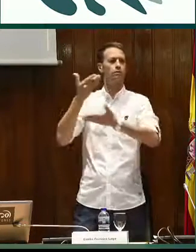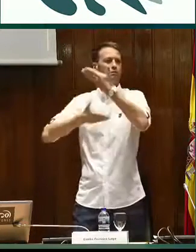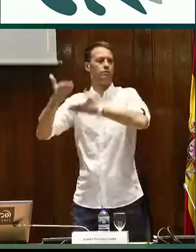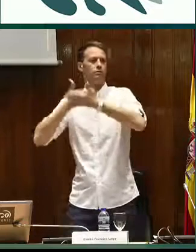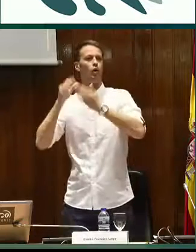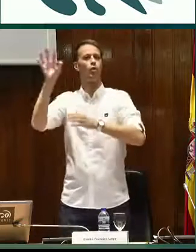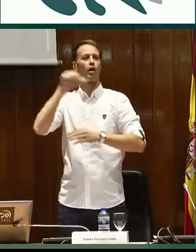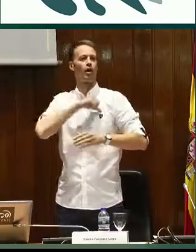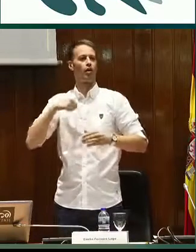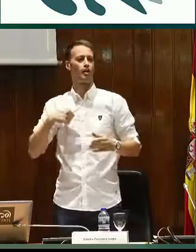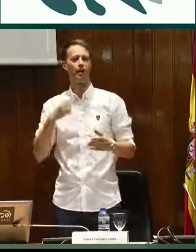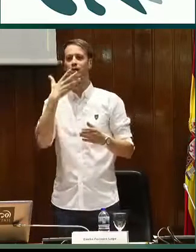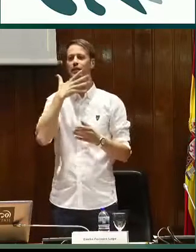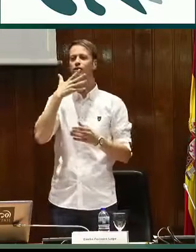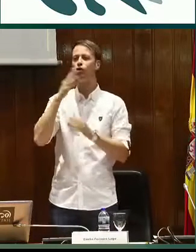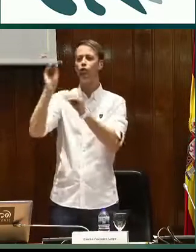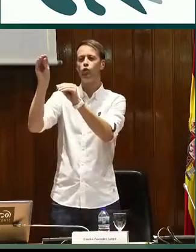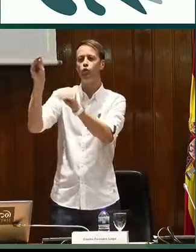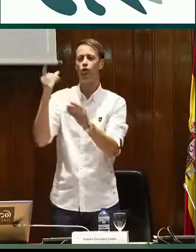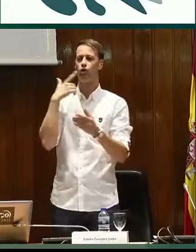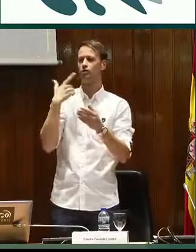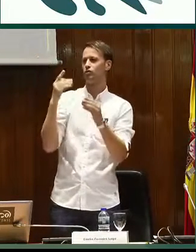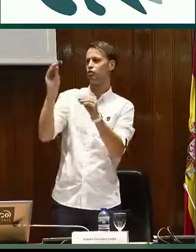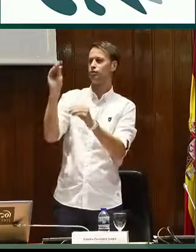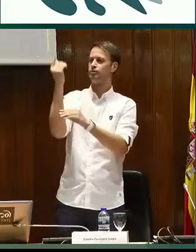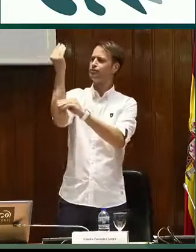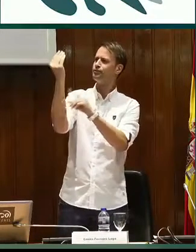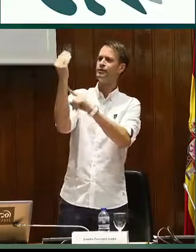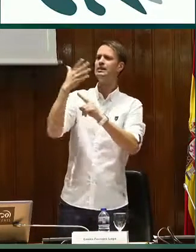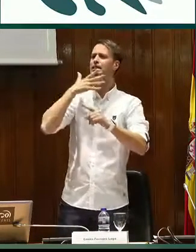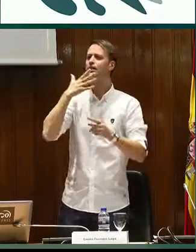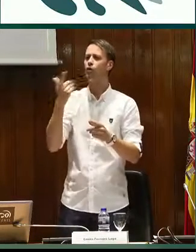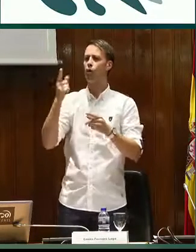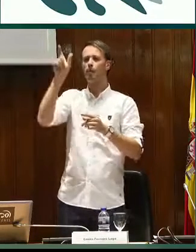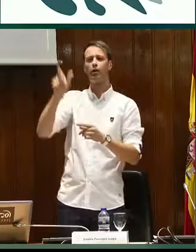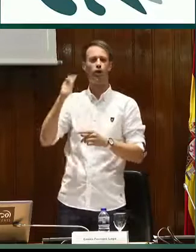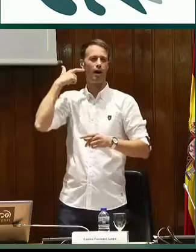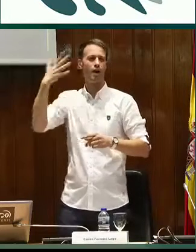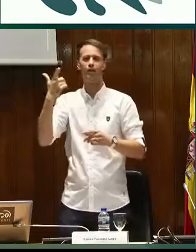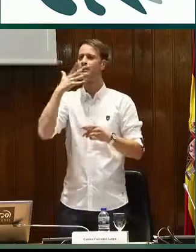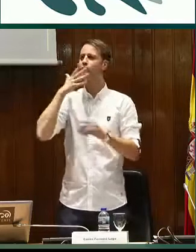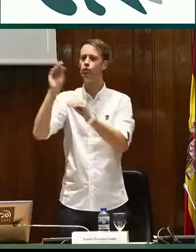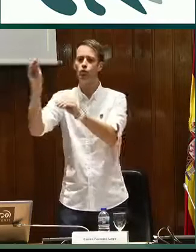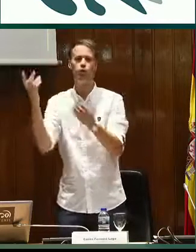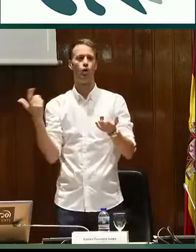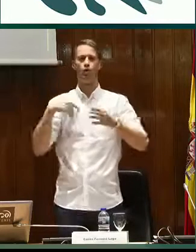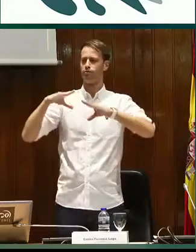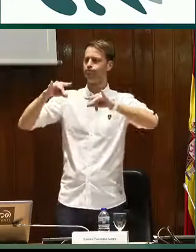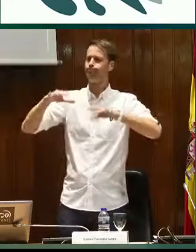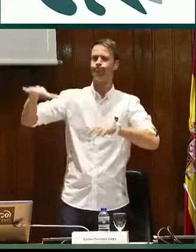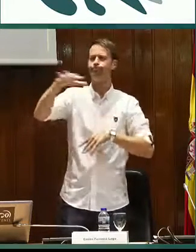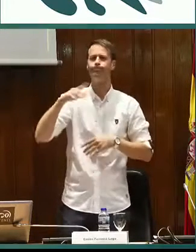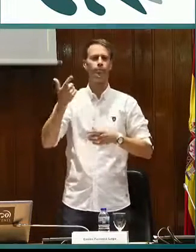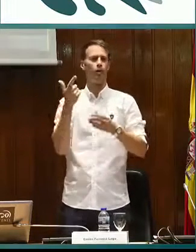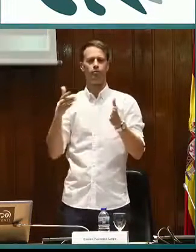nos pregunta por esta signoguía y entonces colaboramos con la comunidad autónoma con sus signos propios del monumento en cuestión o